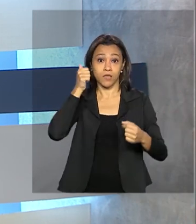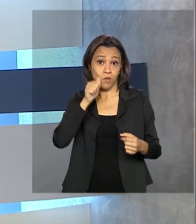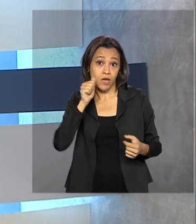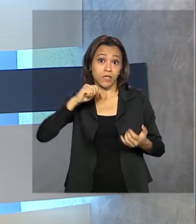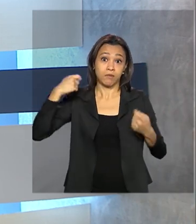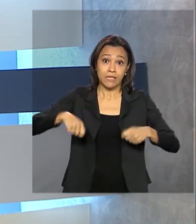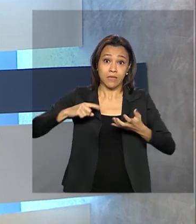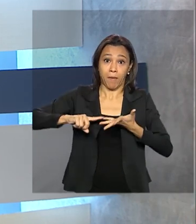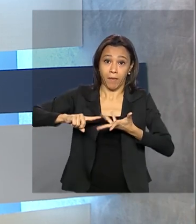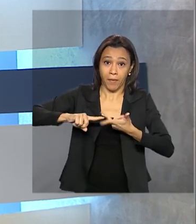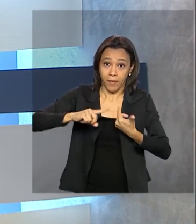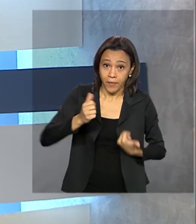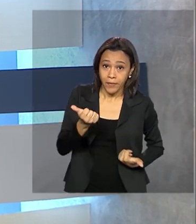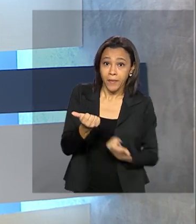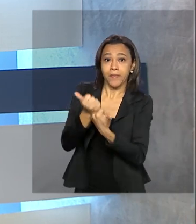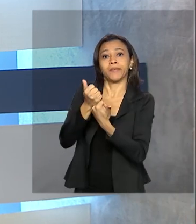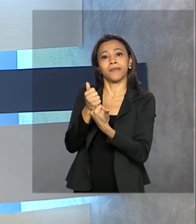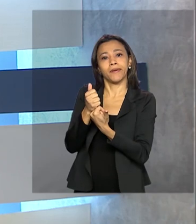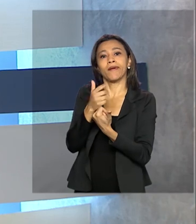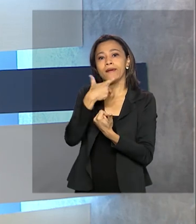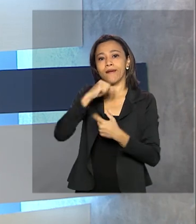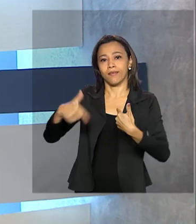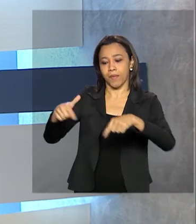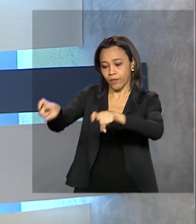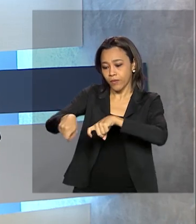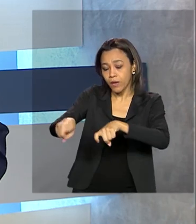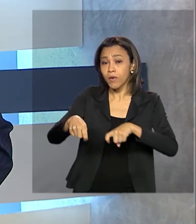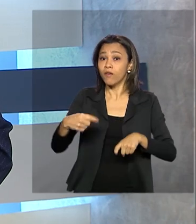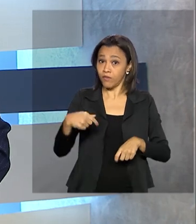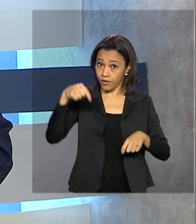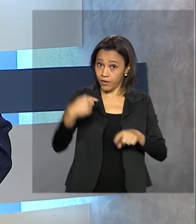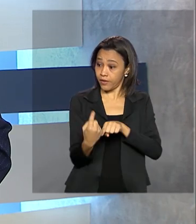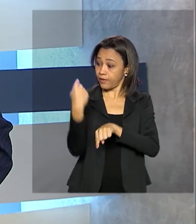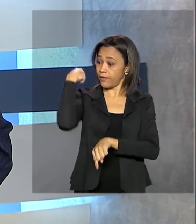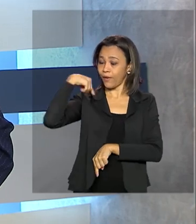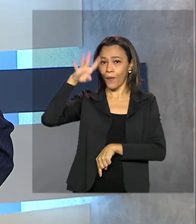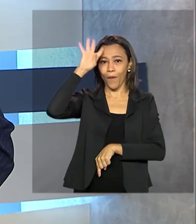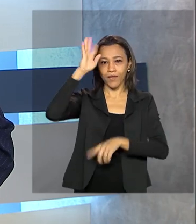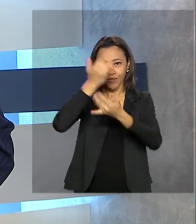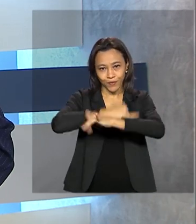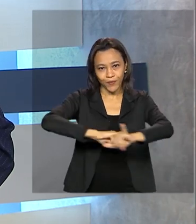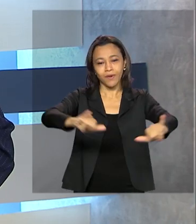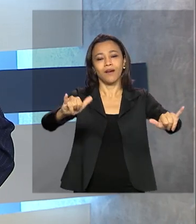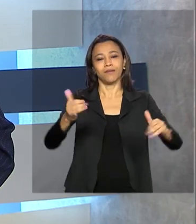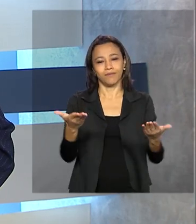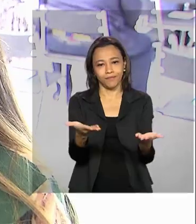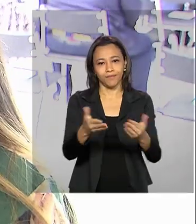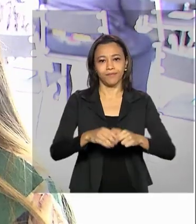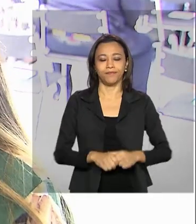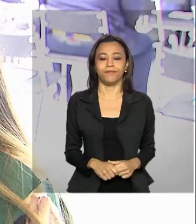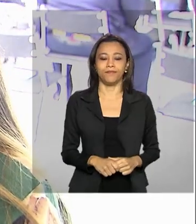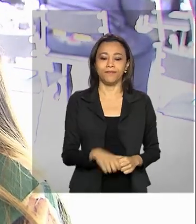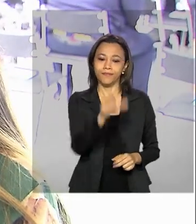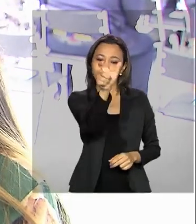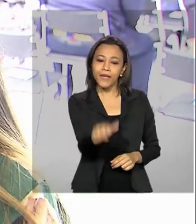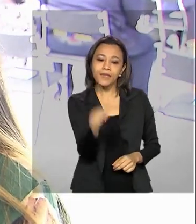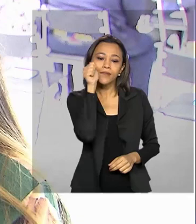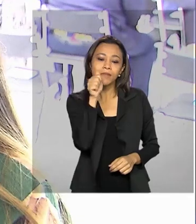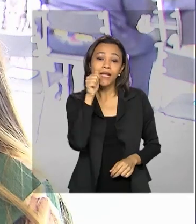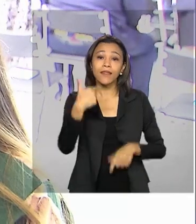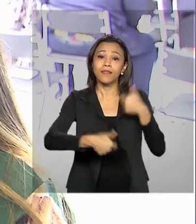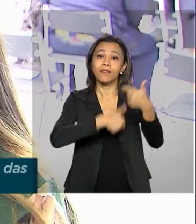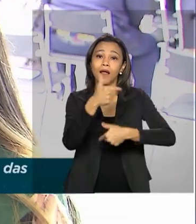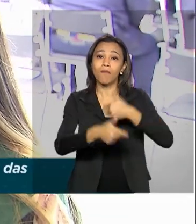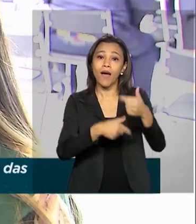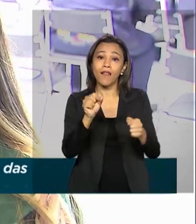trabalham no campo. A iniciativa foi lançada nesta quarta-feira no Palácio do Planalto. Carla produz rosas numa